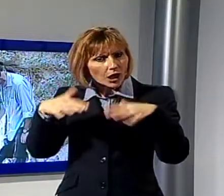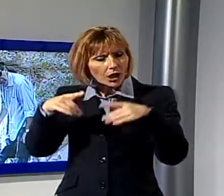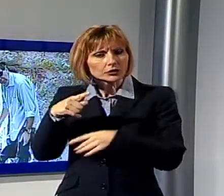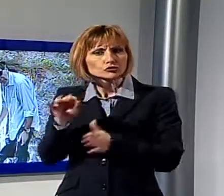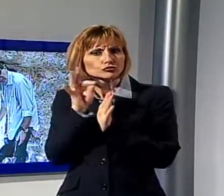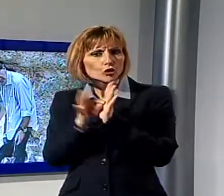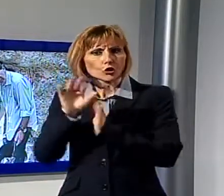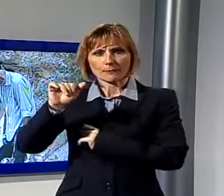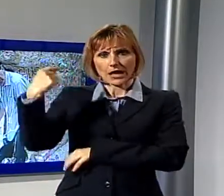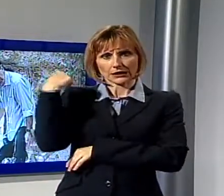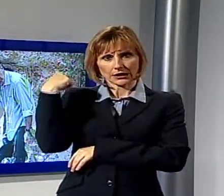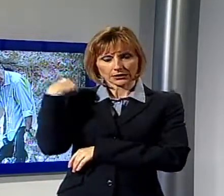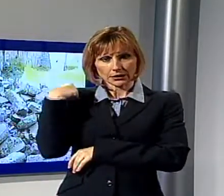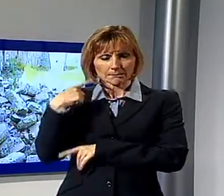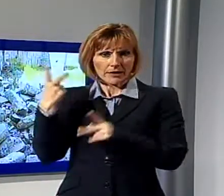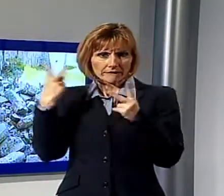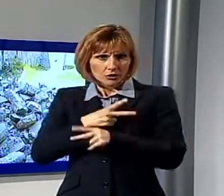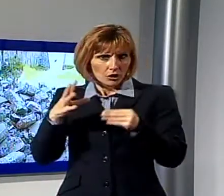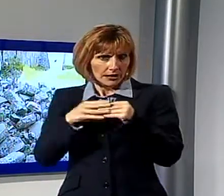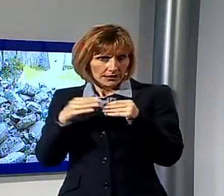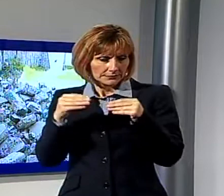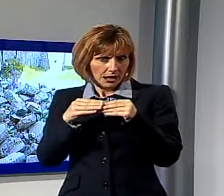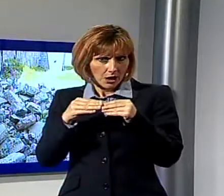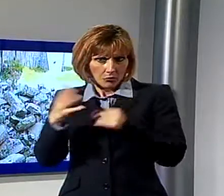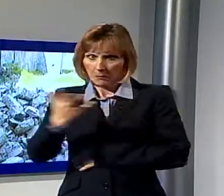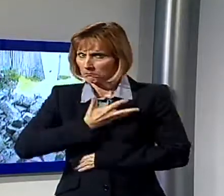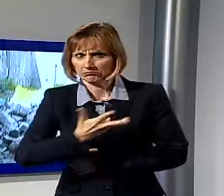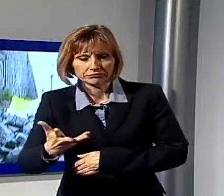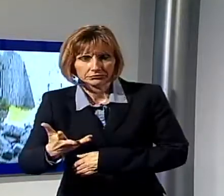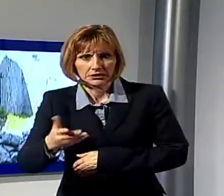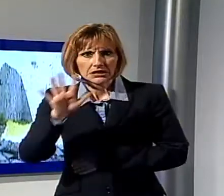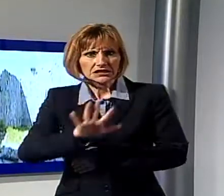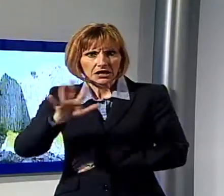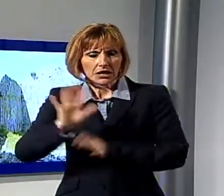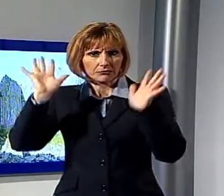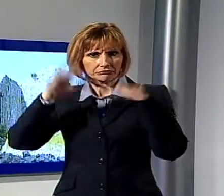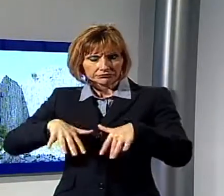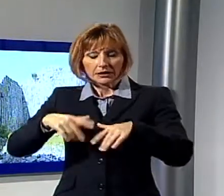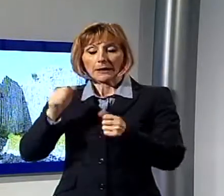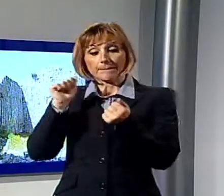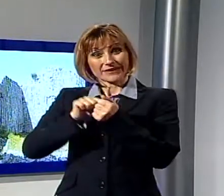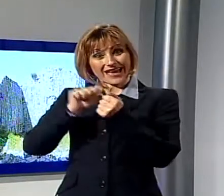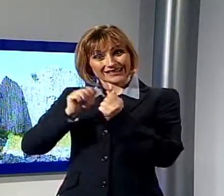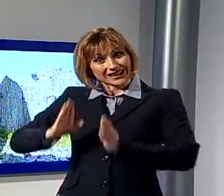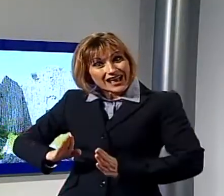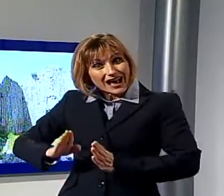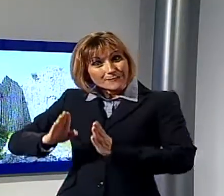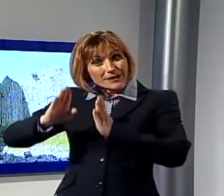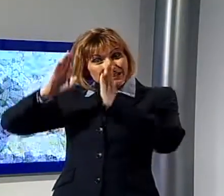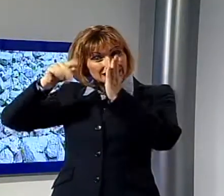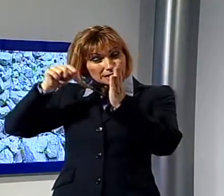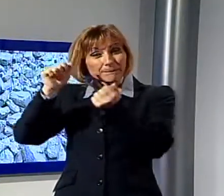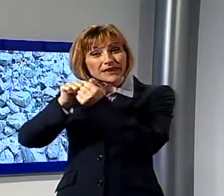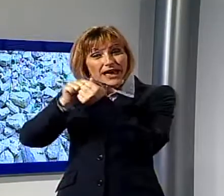ben poco a che fare con un restauro conservativo, avendo il carattere di una vera e propria demolizione. Le pietre del campanile, risalente al